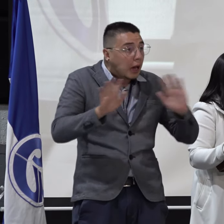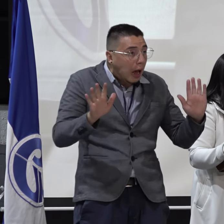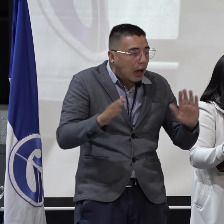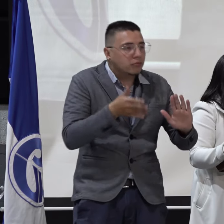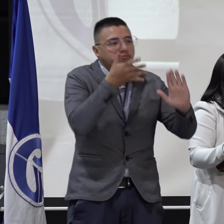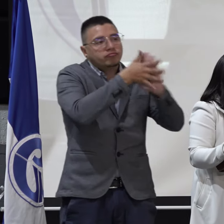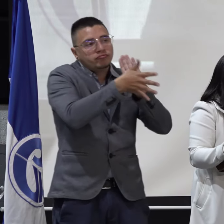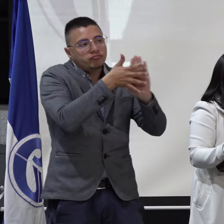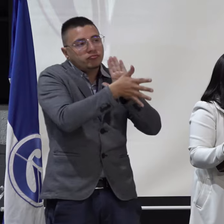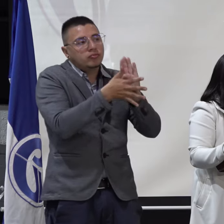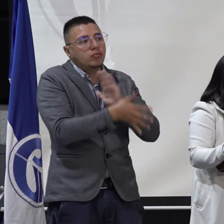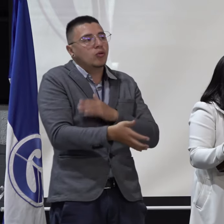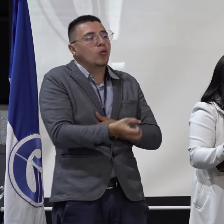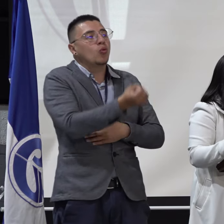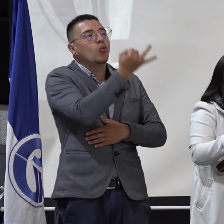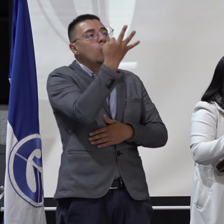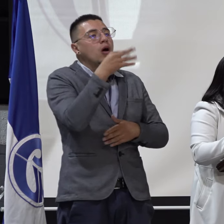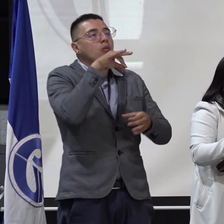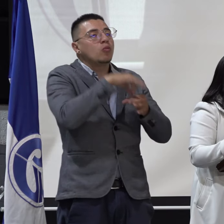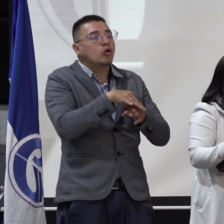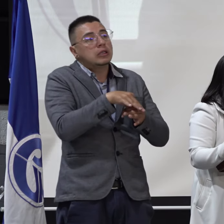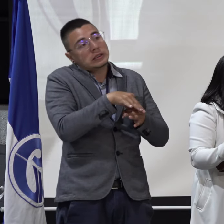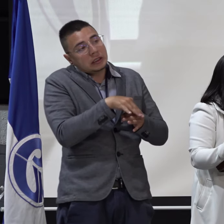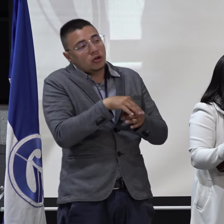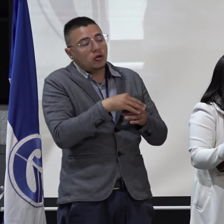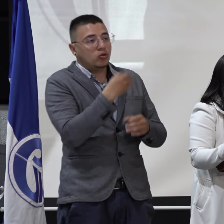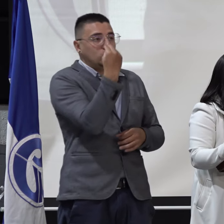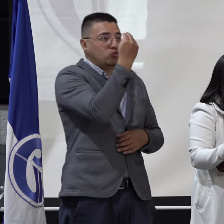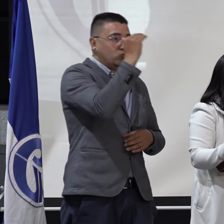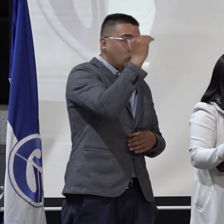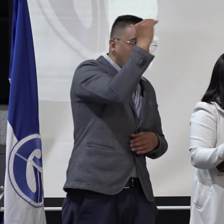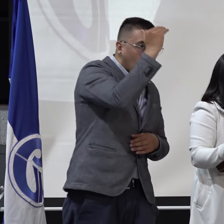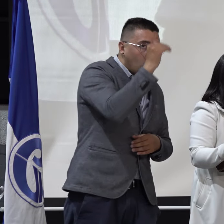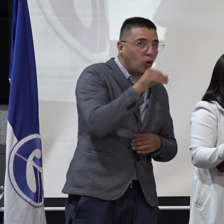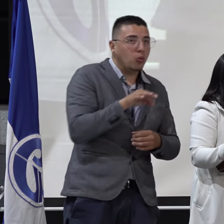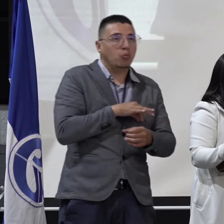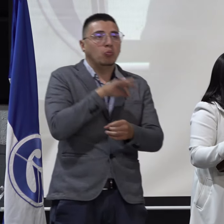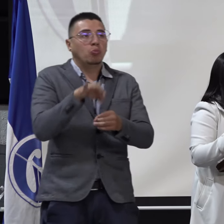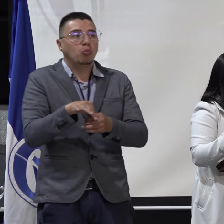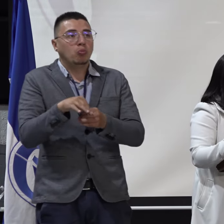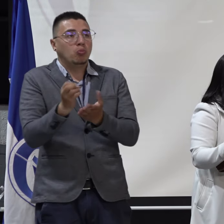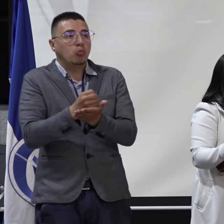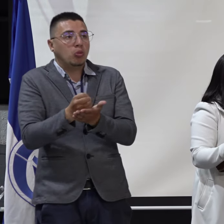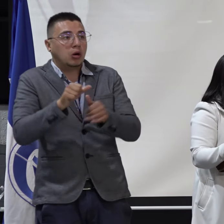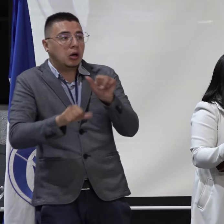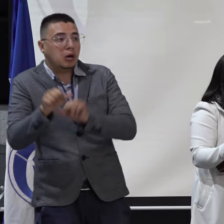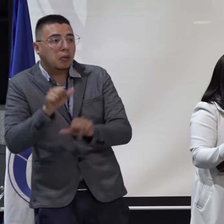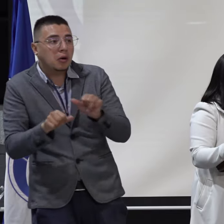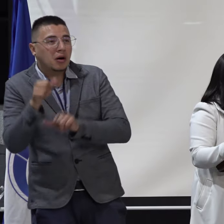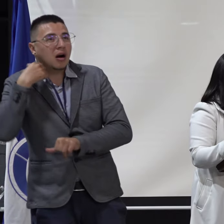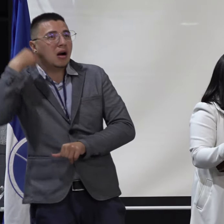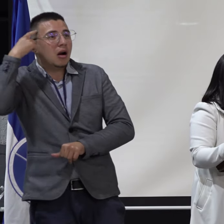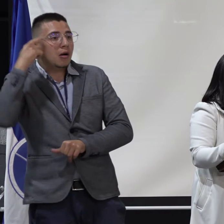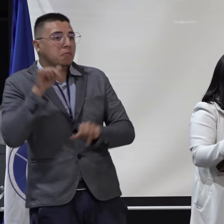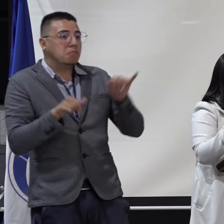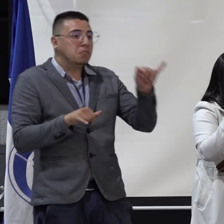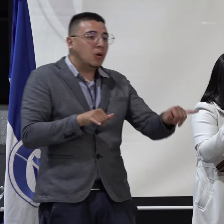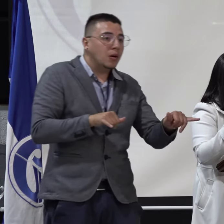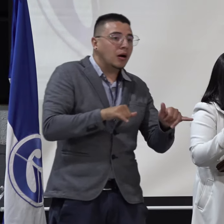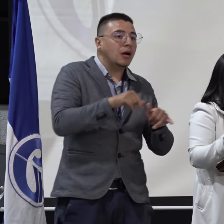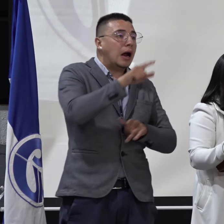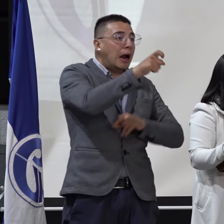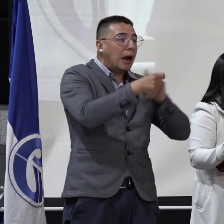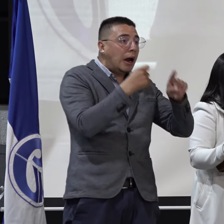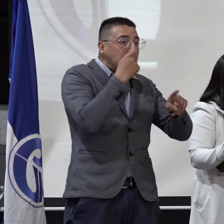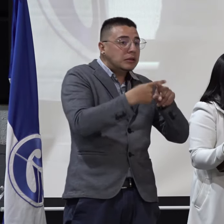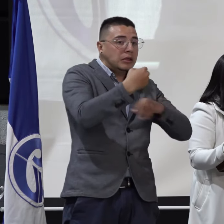informado cuántos votos le registró. Si votó por Consejo Superior y si somos Biología y Química y desea votar por los mismos, si son egresados de estos,